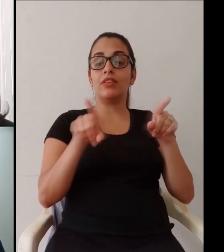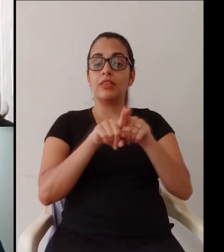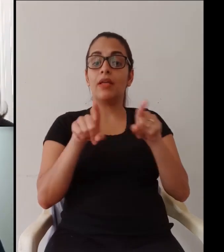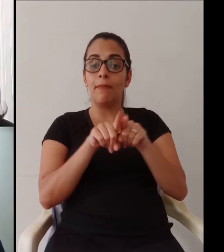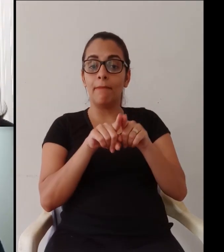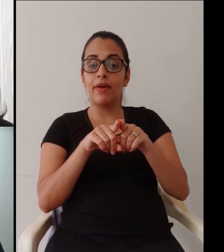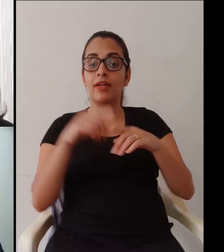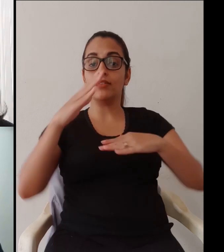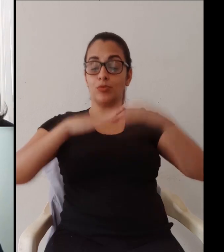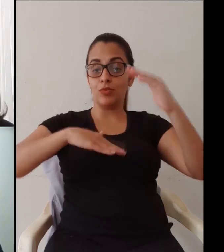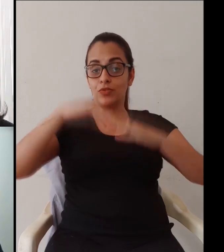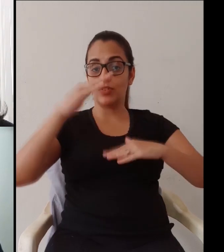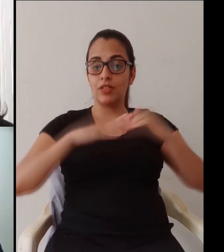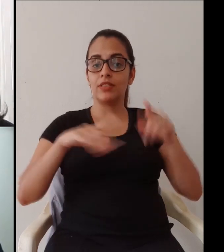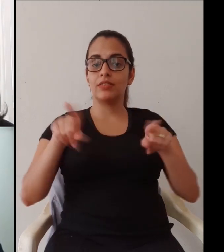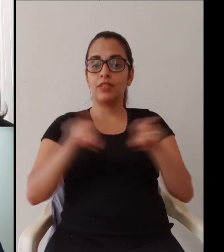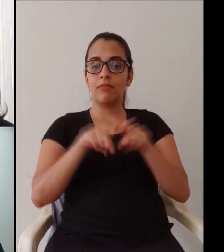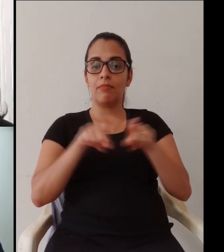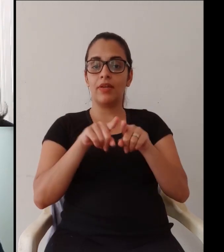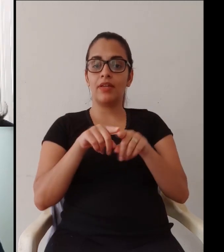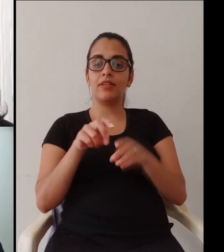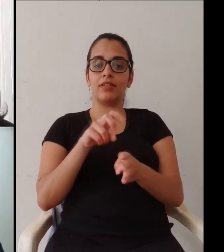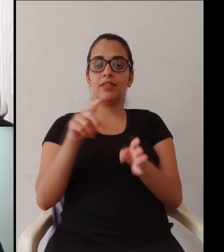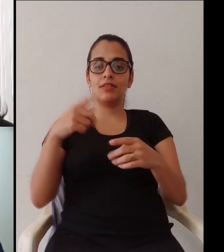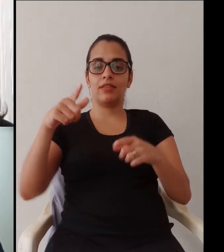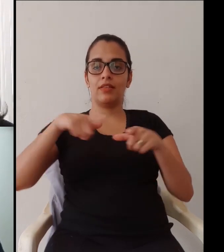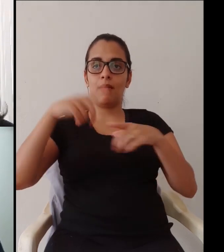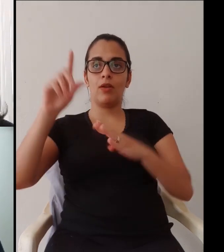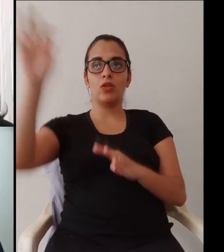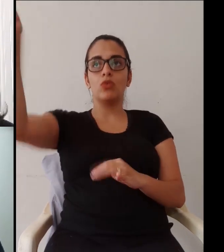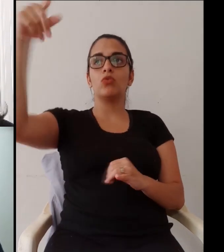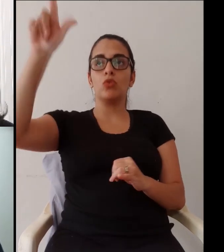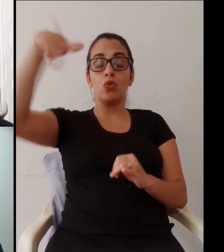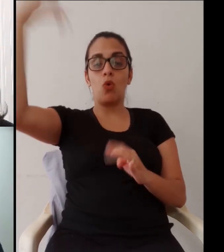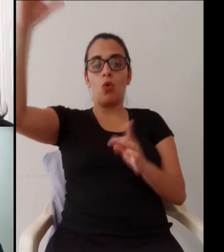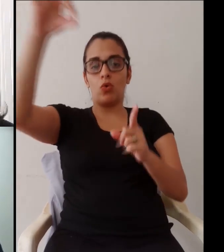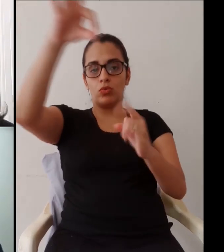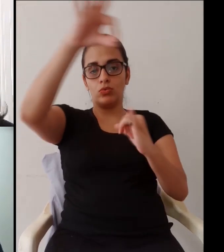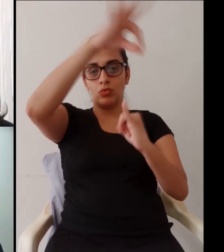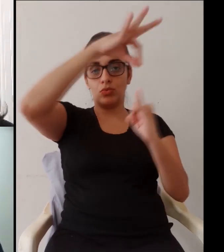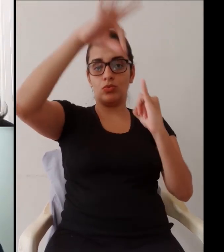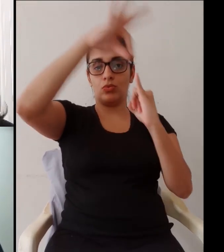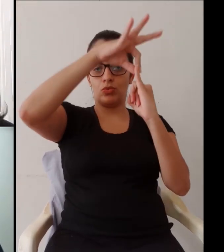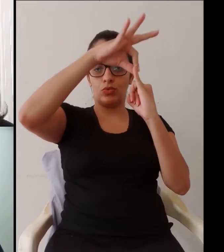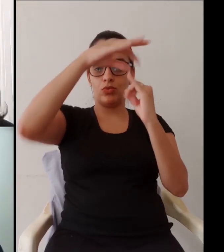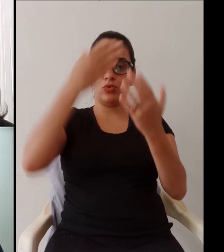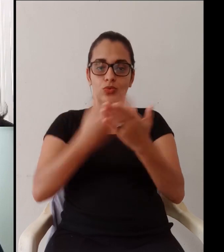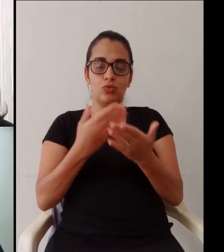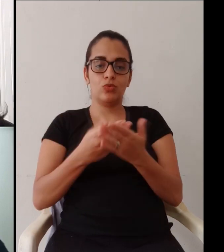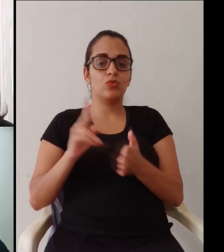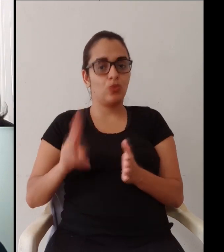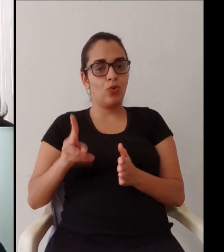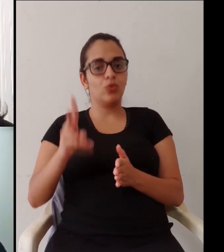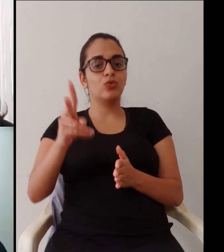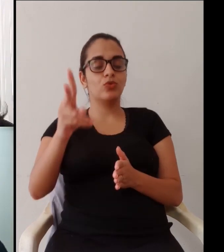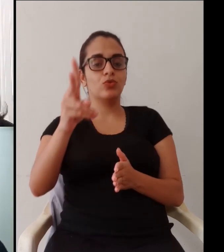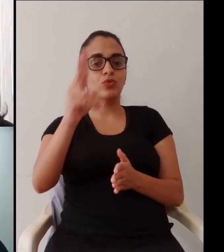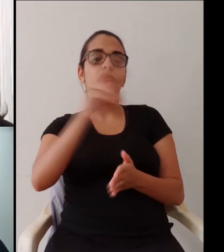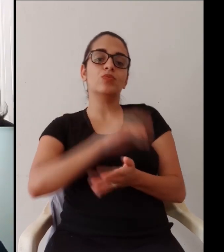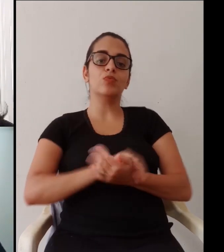que a gente está vivendo. Então, assim, queria agradecer, não são só os servidores do CEPHOR, mas também os servidores que trabalham na